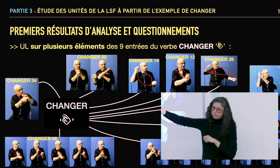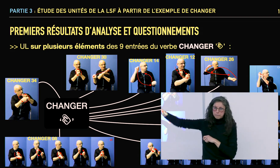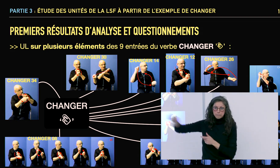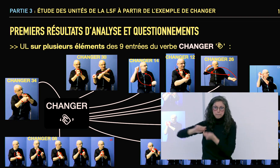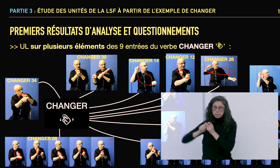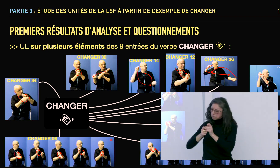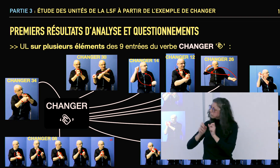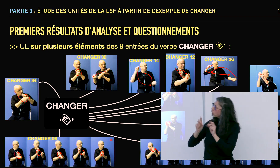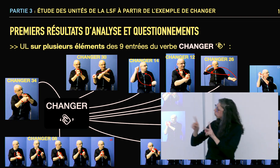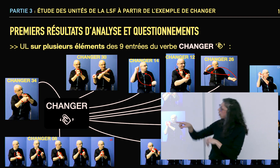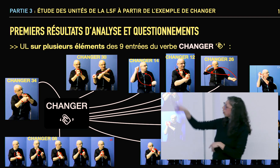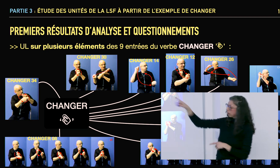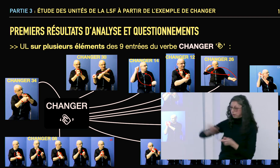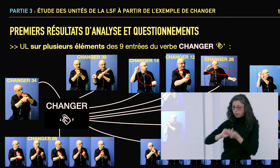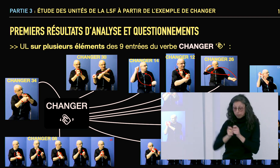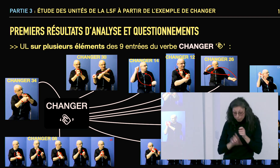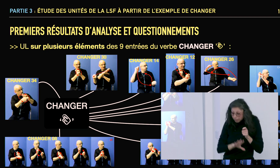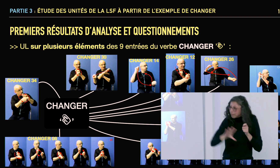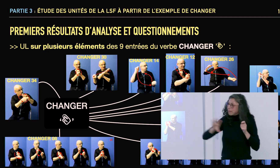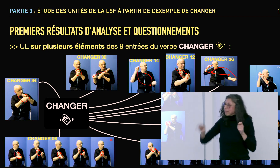justement ce verbe changer